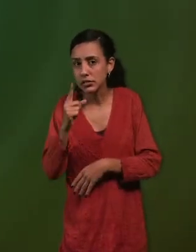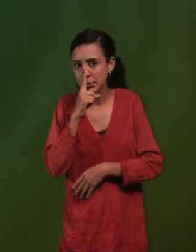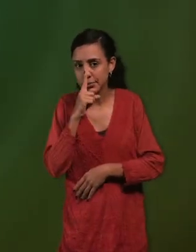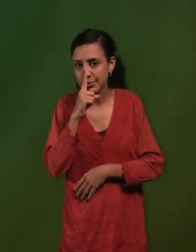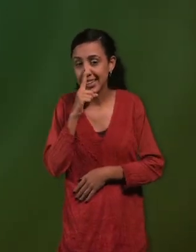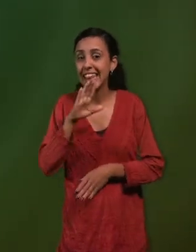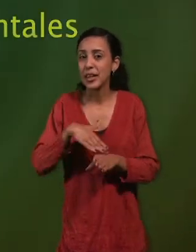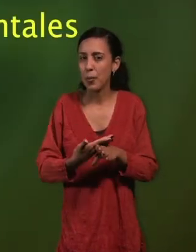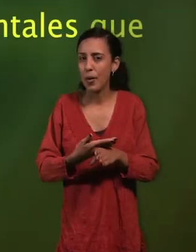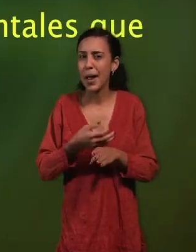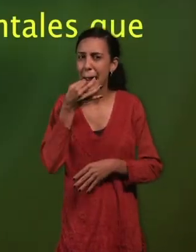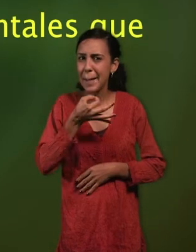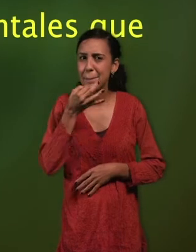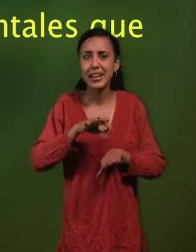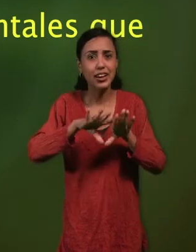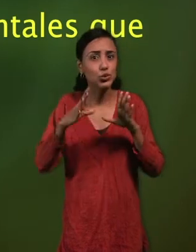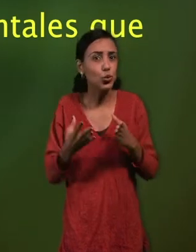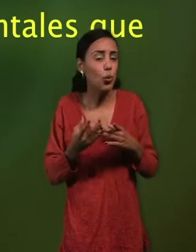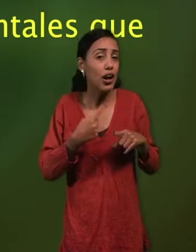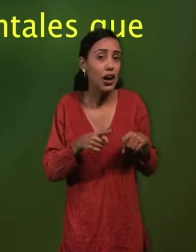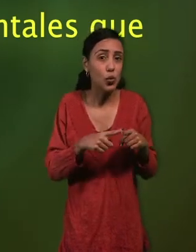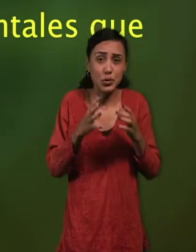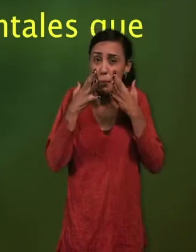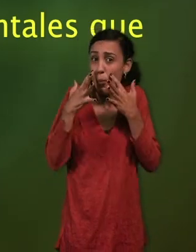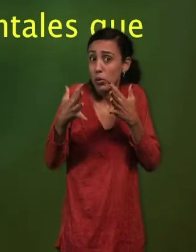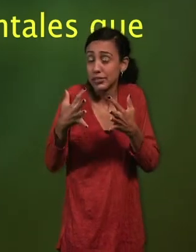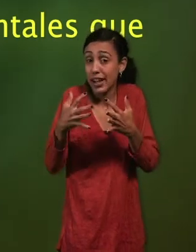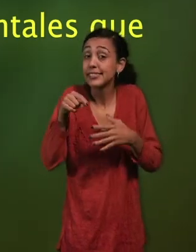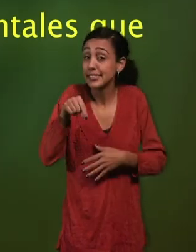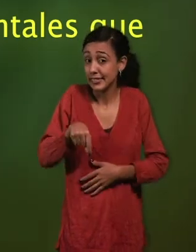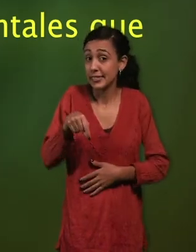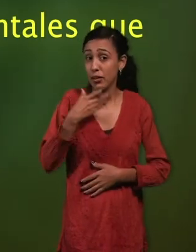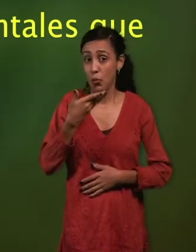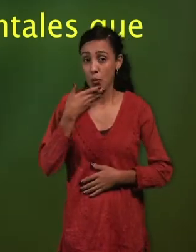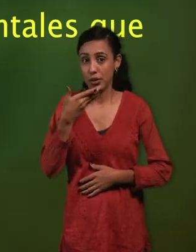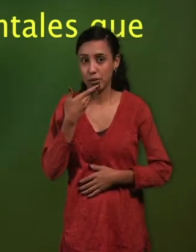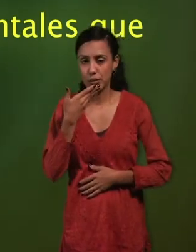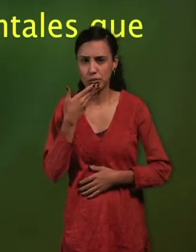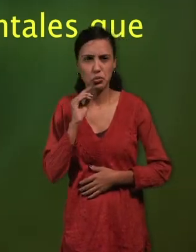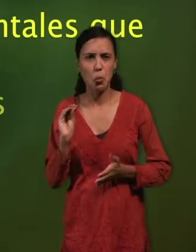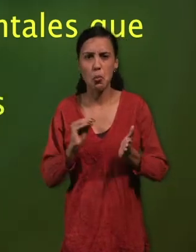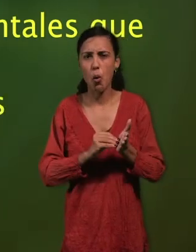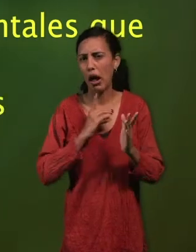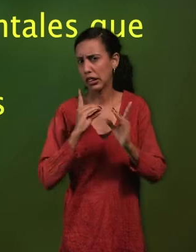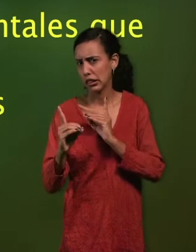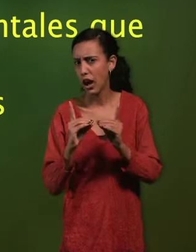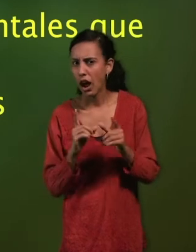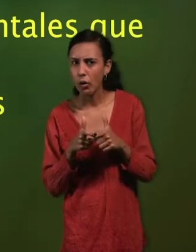Describe las acciones fundamentales imprescindibles que ocurren en tu cuento. No incluyas diálogos ni grandes descripciones